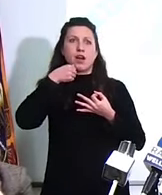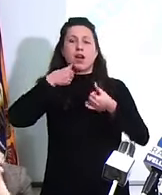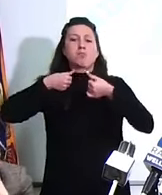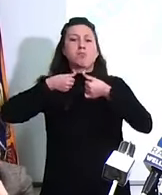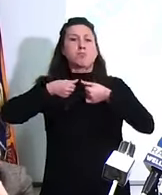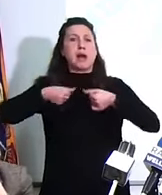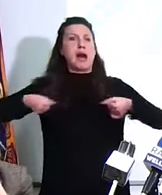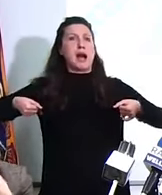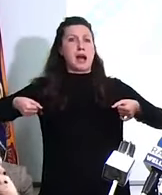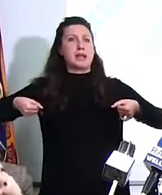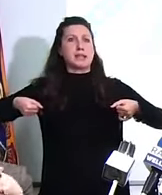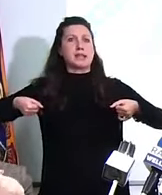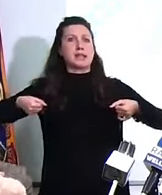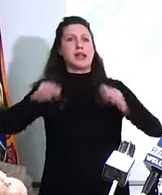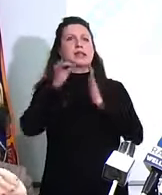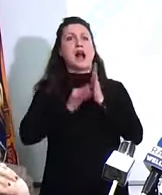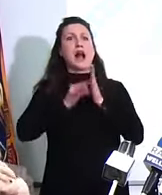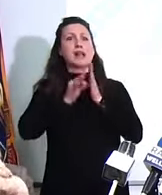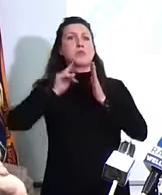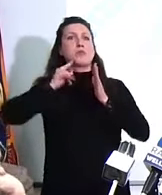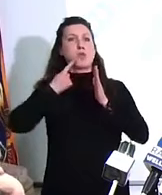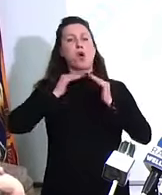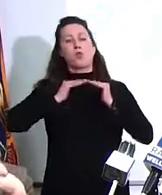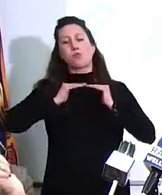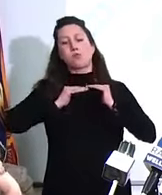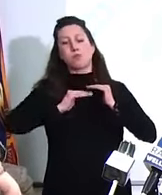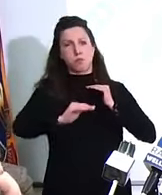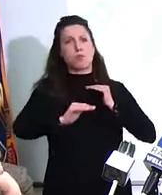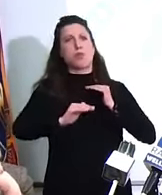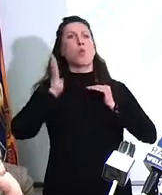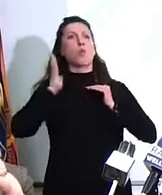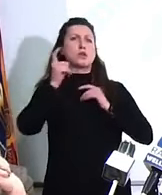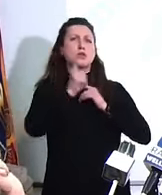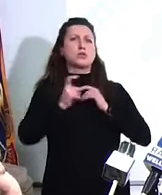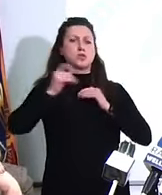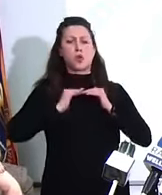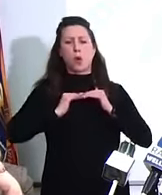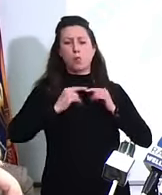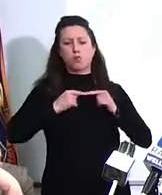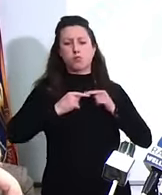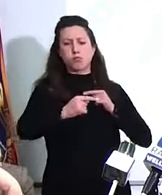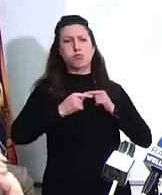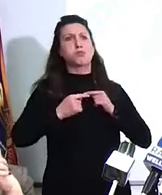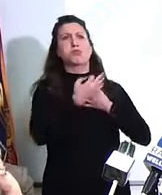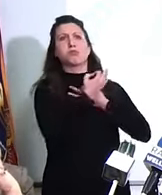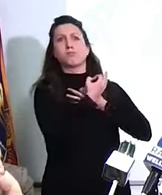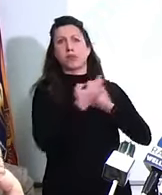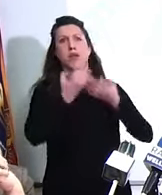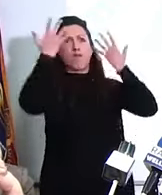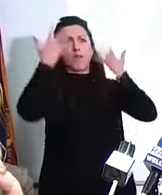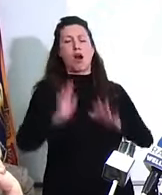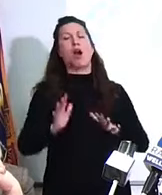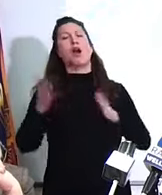25 giorni, fermo restando che io resto convinto, ma perché me lo dice la prevenzione, perché me lo dicono gli scienziati,